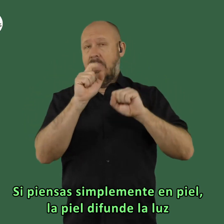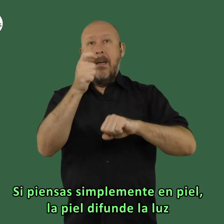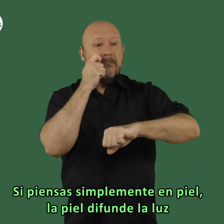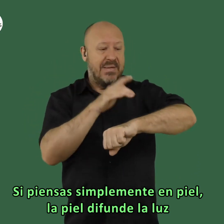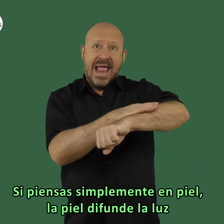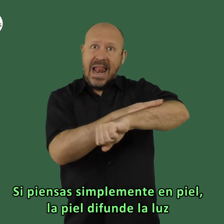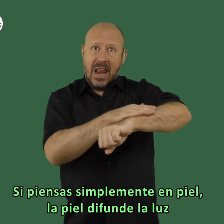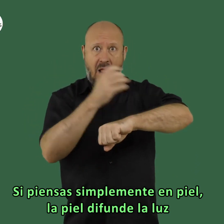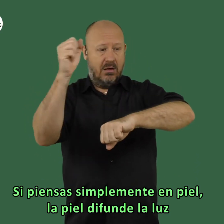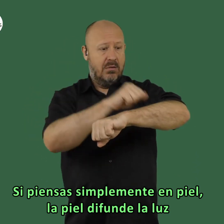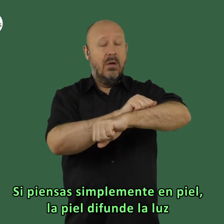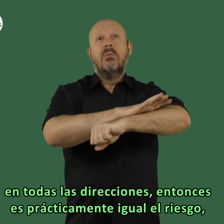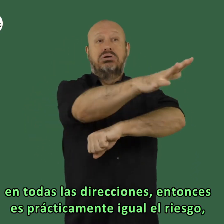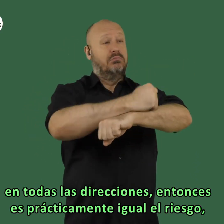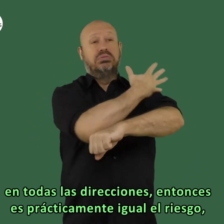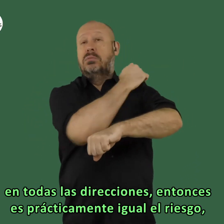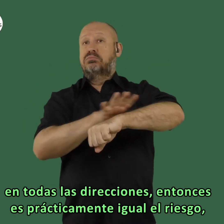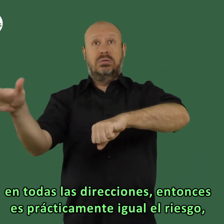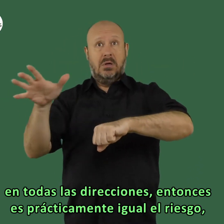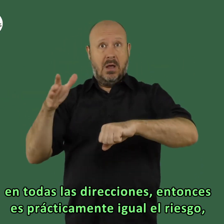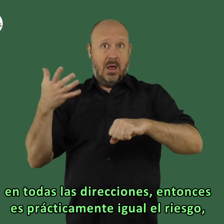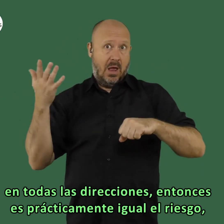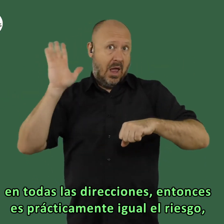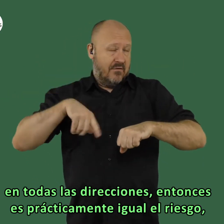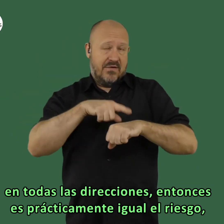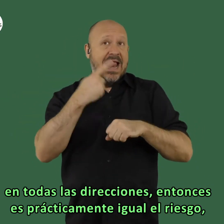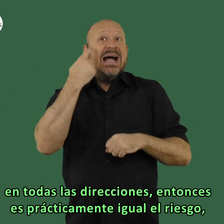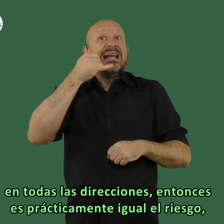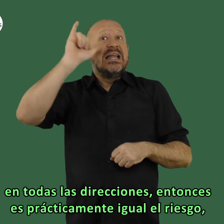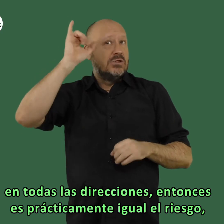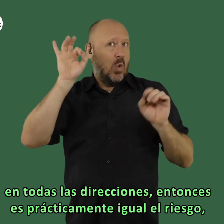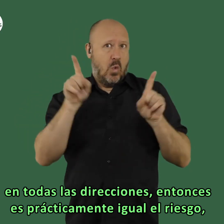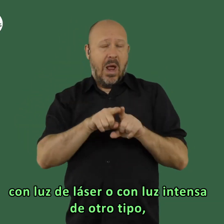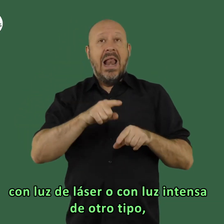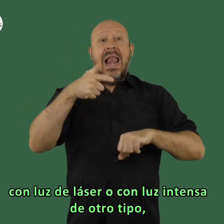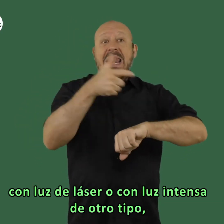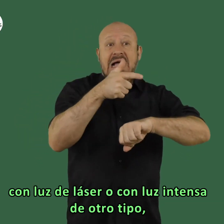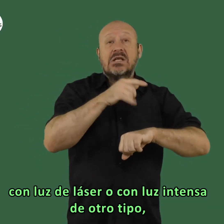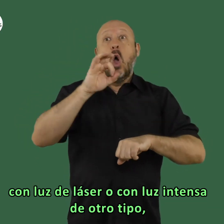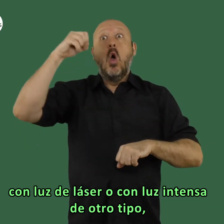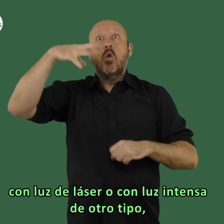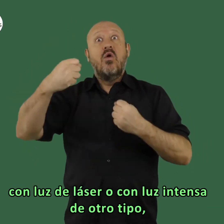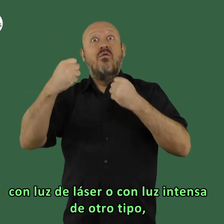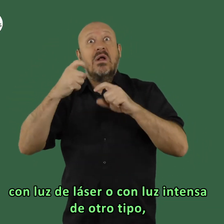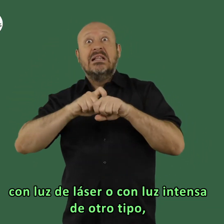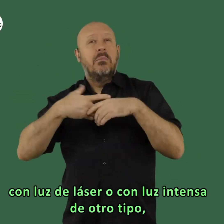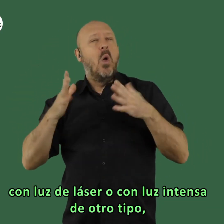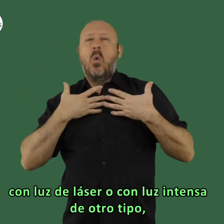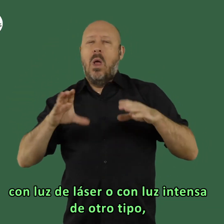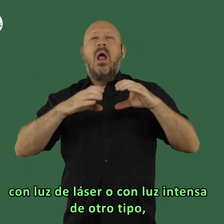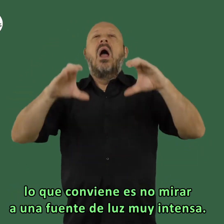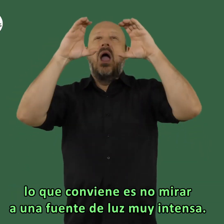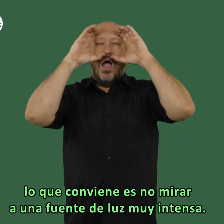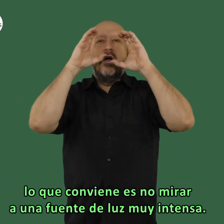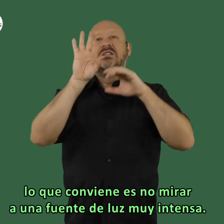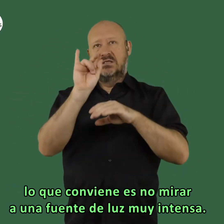piensas simplemente en piel la piel difunde la luz en todas las direcciones entonces es prácticamente igual el riesgo con luz de láser o con luz intensa de